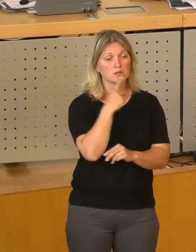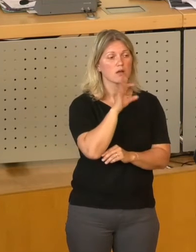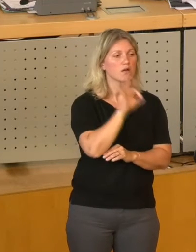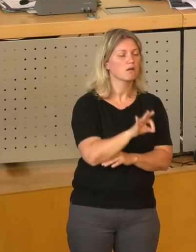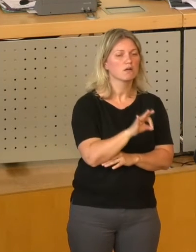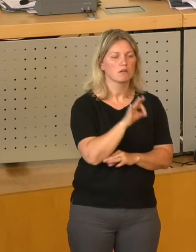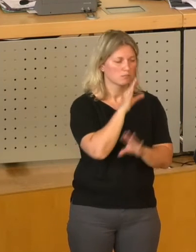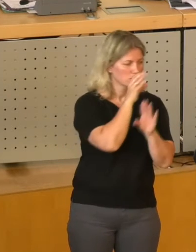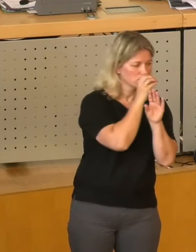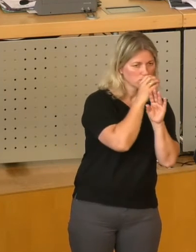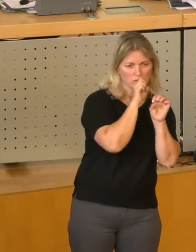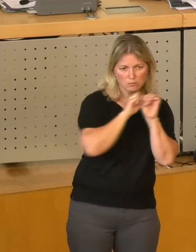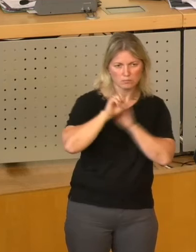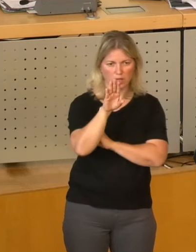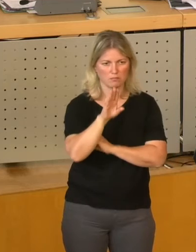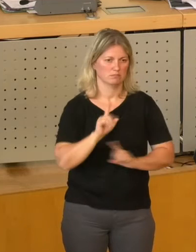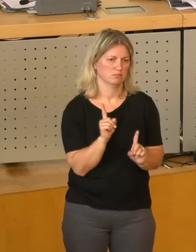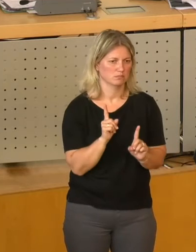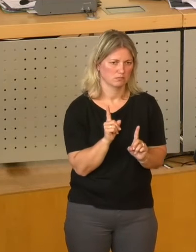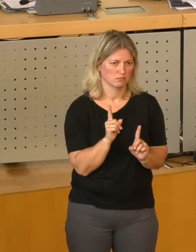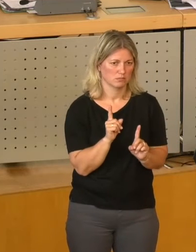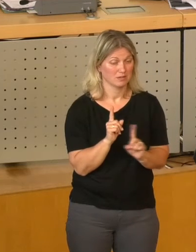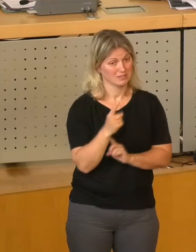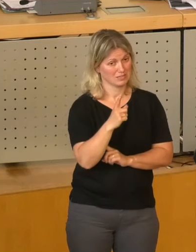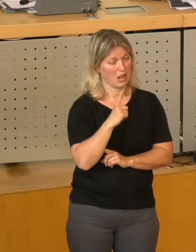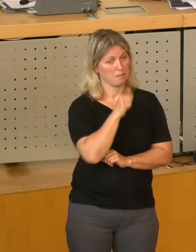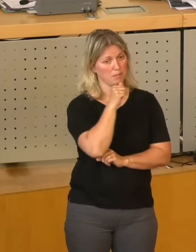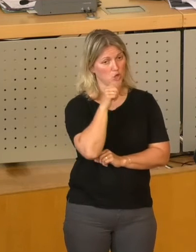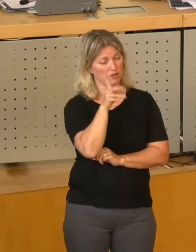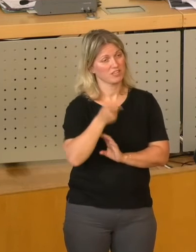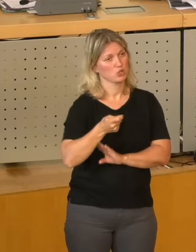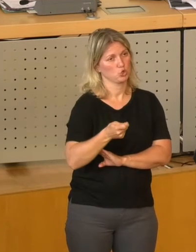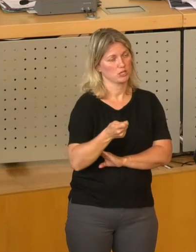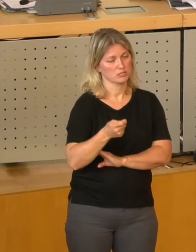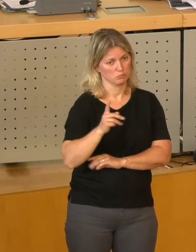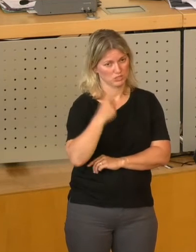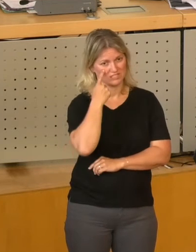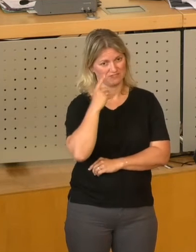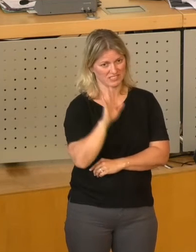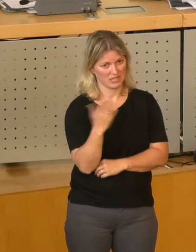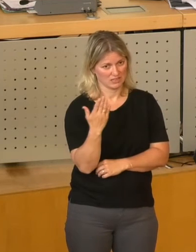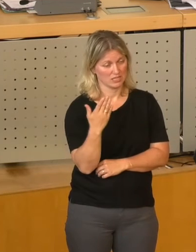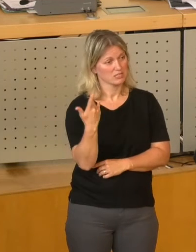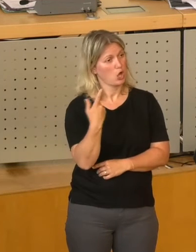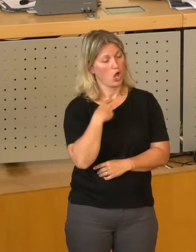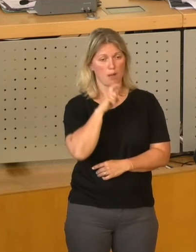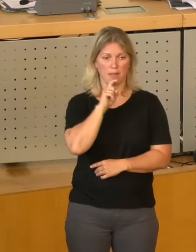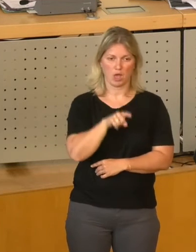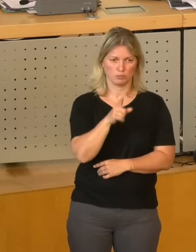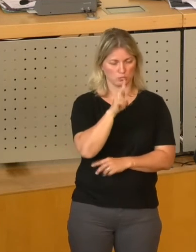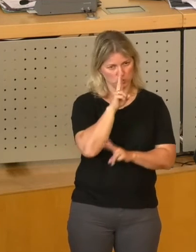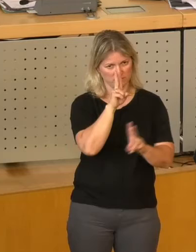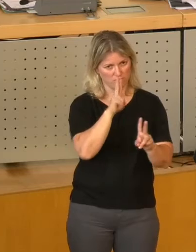Tatsachenbehauptung im Raum stehen bleibt. Herr Lichty, als Jurist sollten Sie eigentlich wissen, dass man mit derartigen Behauptungen sehr